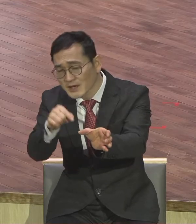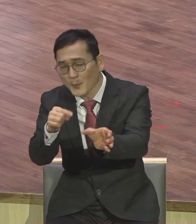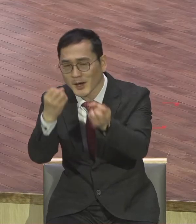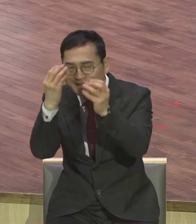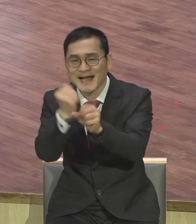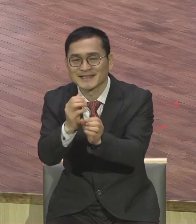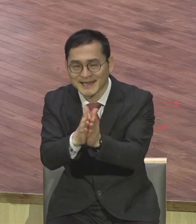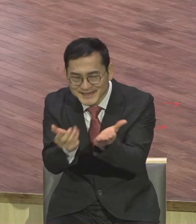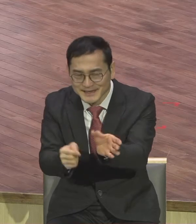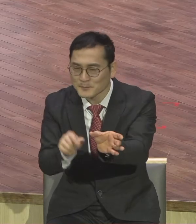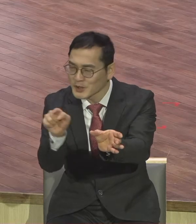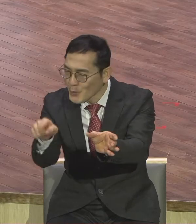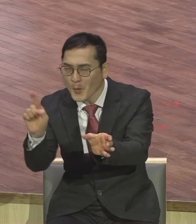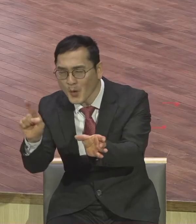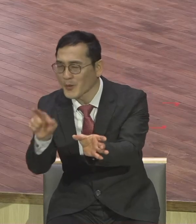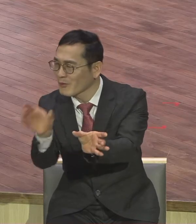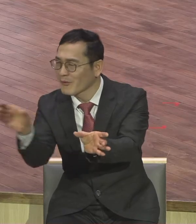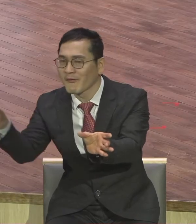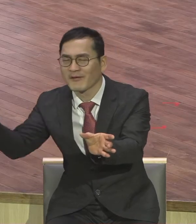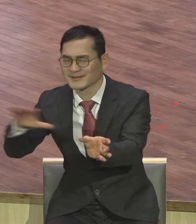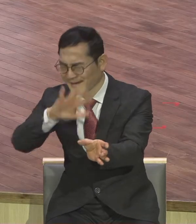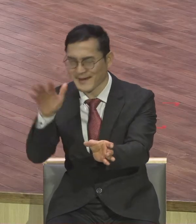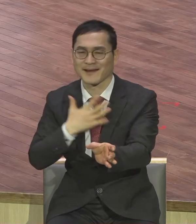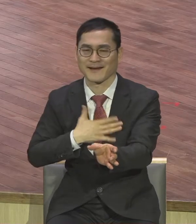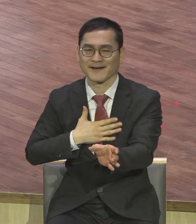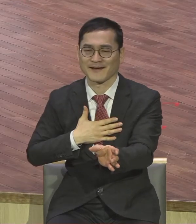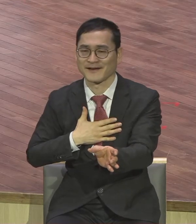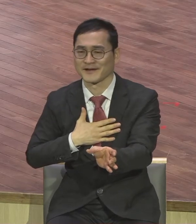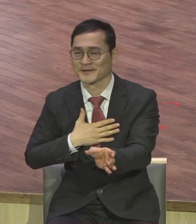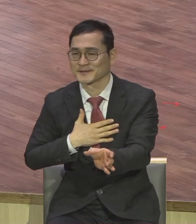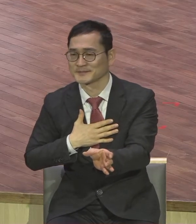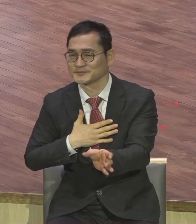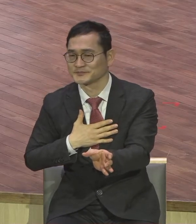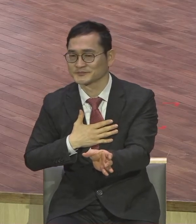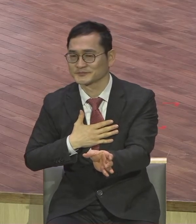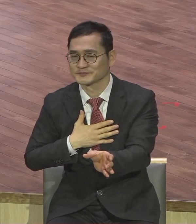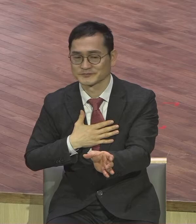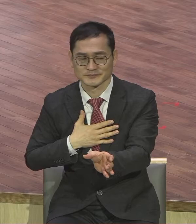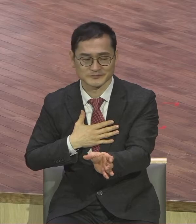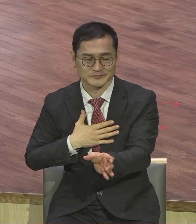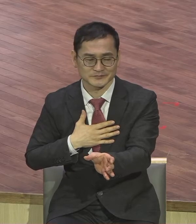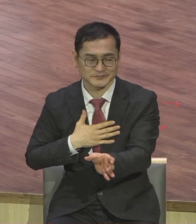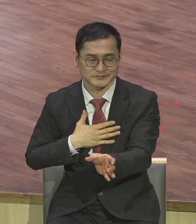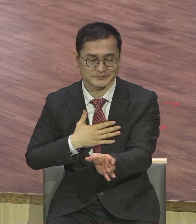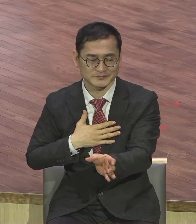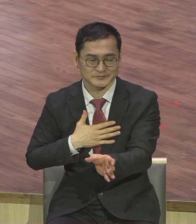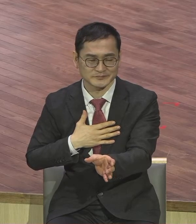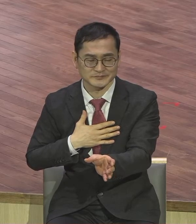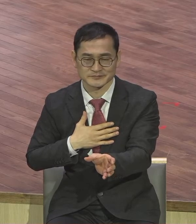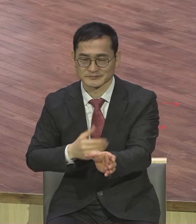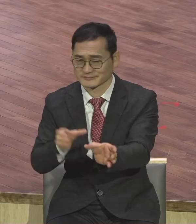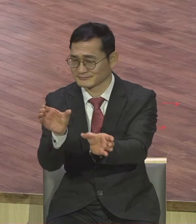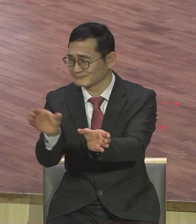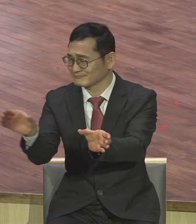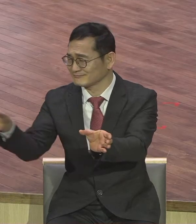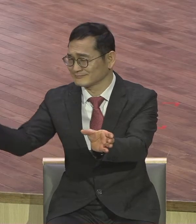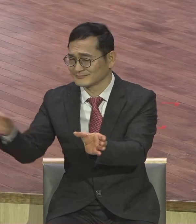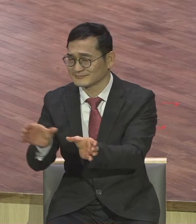그래서 그 두루마리 두루마리를 두루마리 내용들을 다 알고 오시기 때문에 언제 어느